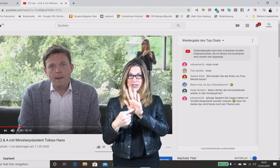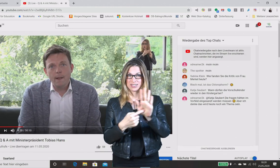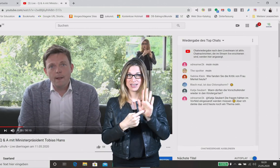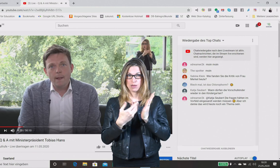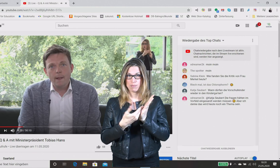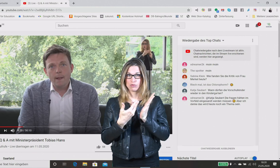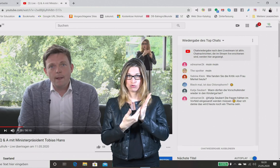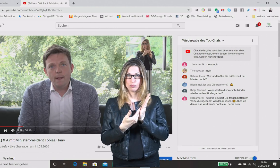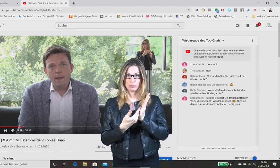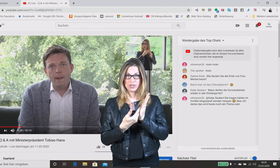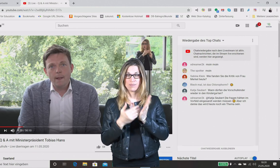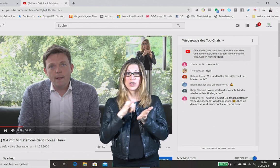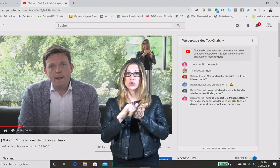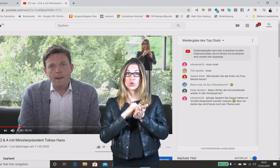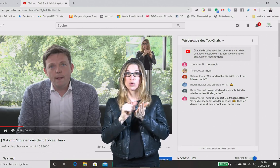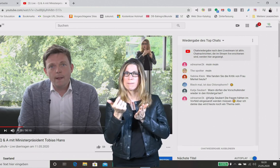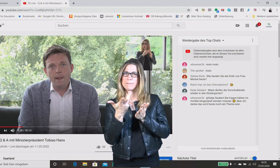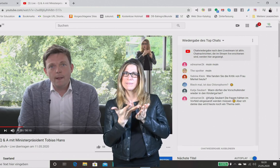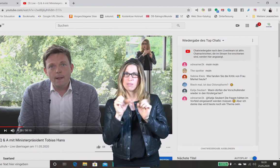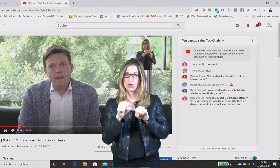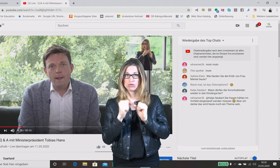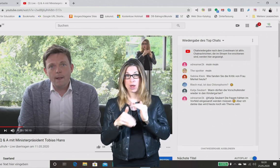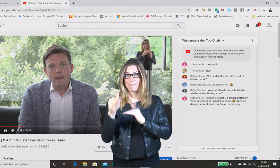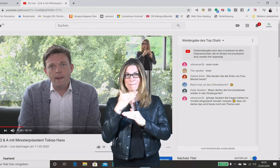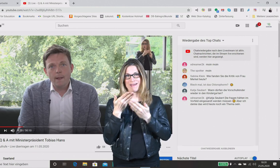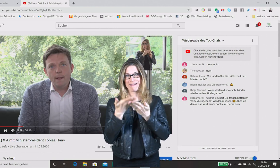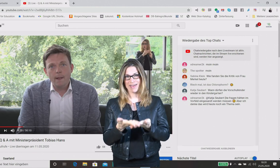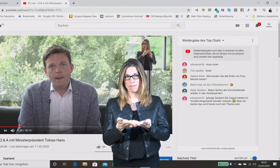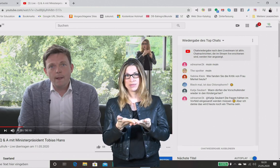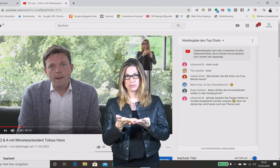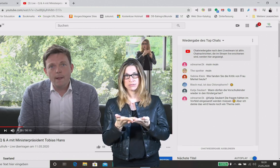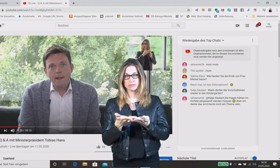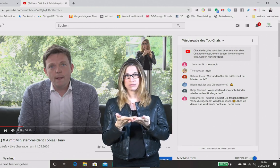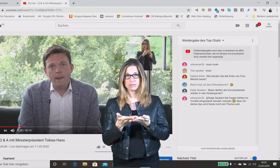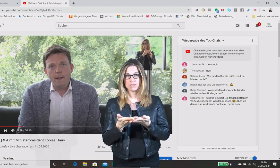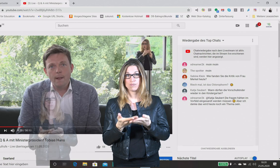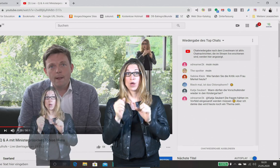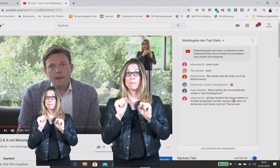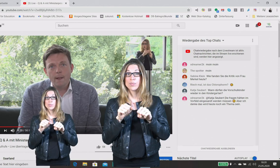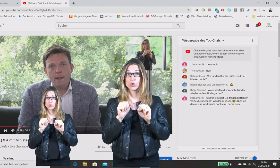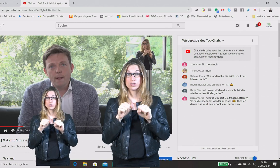Möglichkeiten bietet, vor allen Dingen Möglichkeiten in der